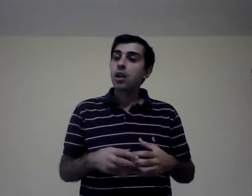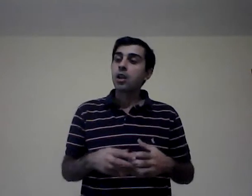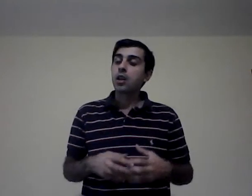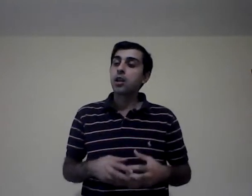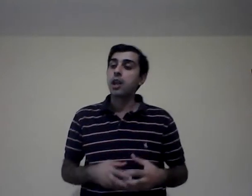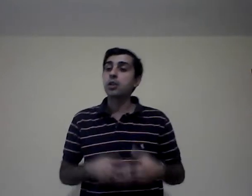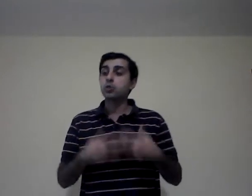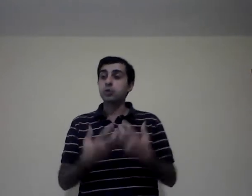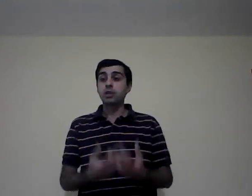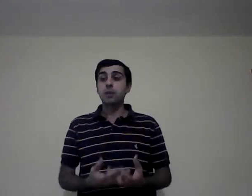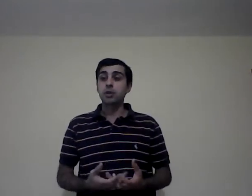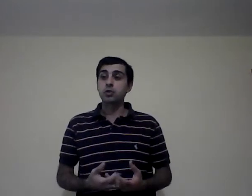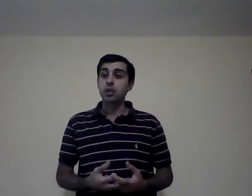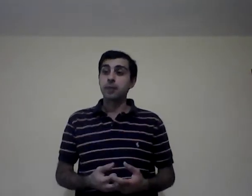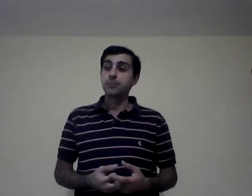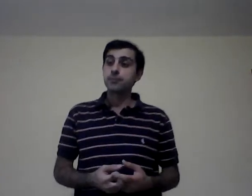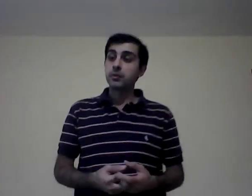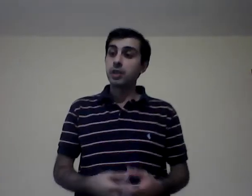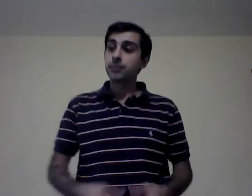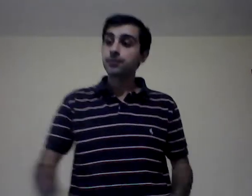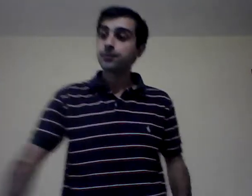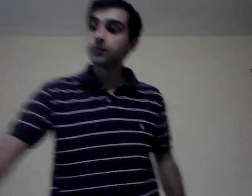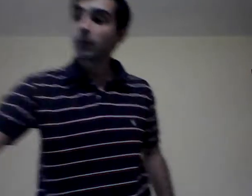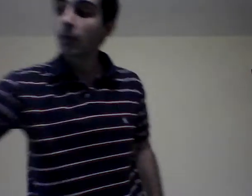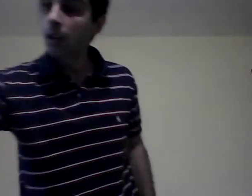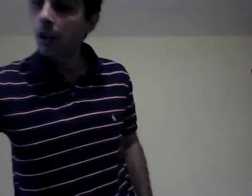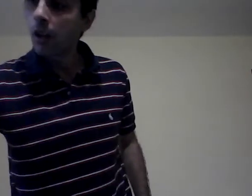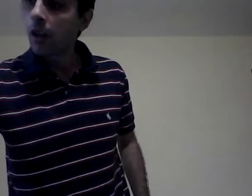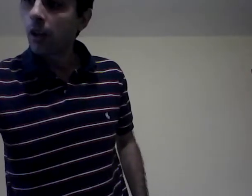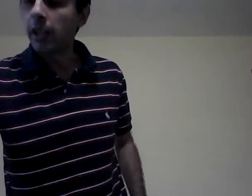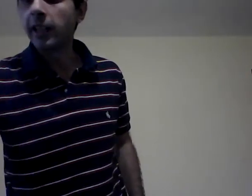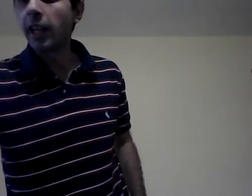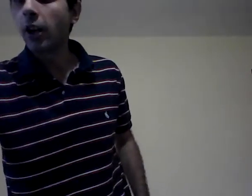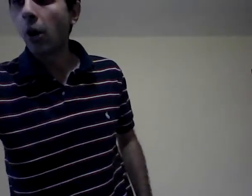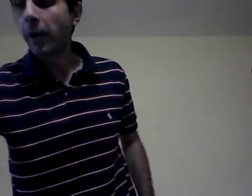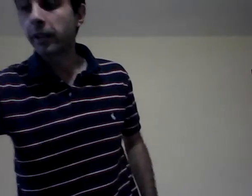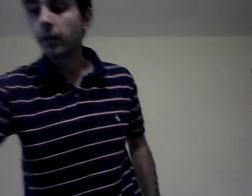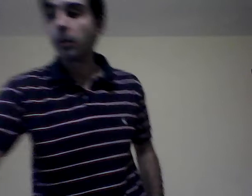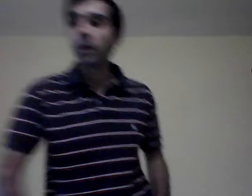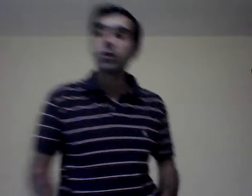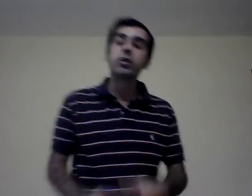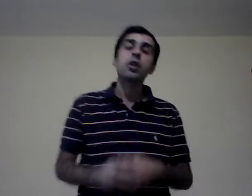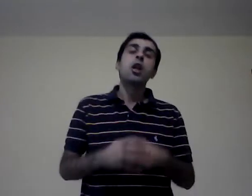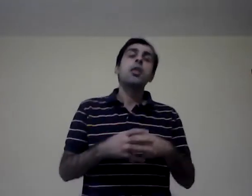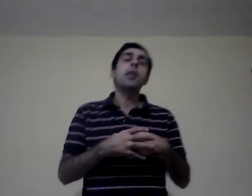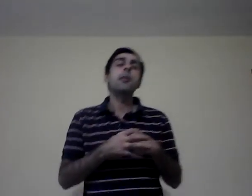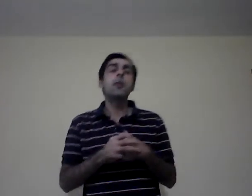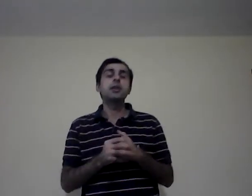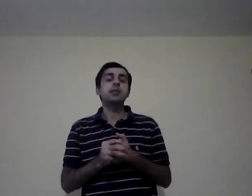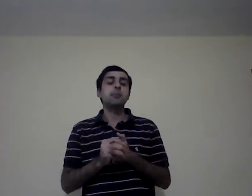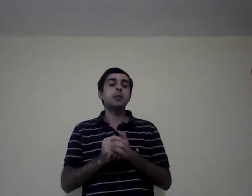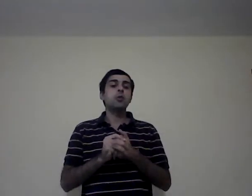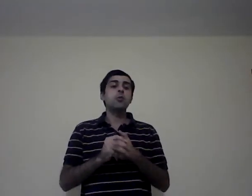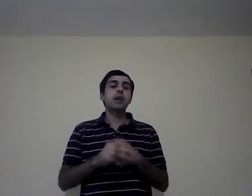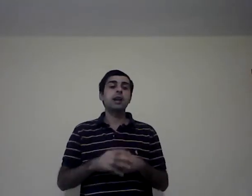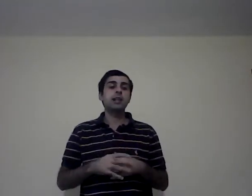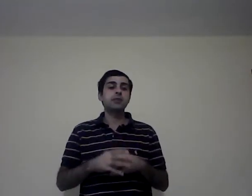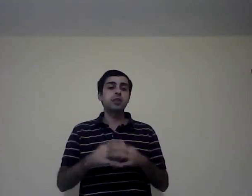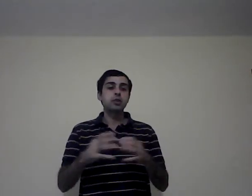Intervió un sistema social, ¿sí? Y tiene objetivos, perdón. Después, vimos una clasificación